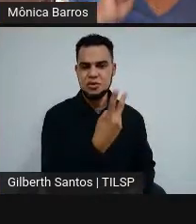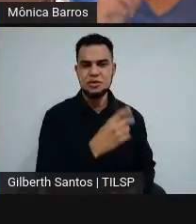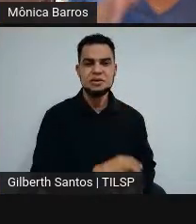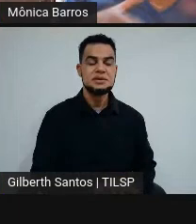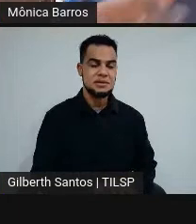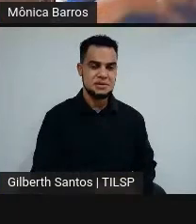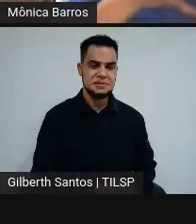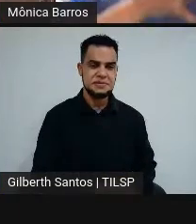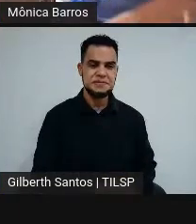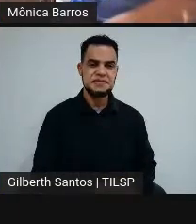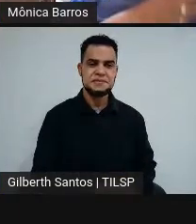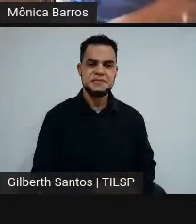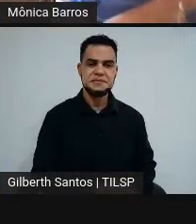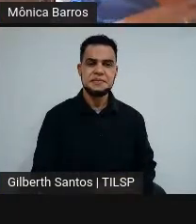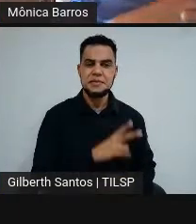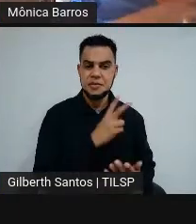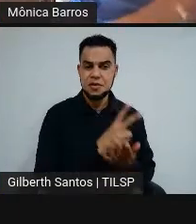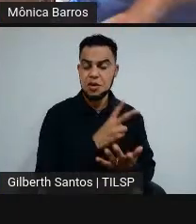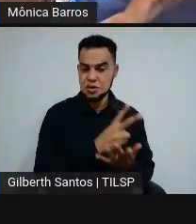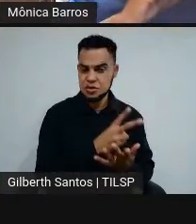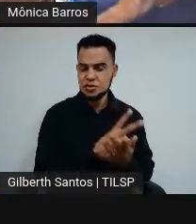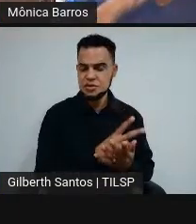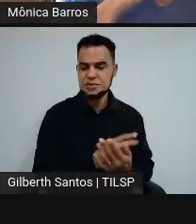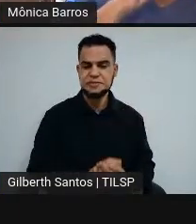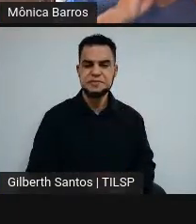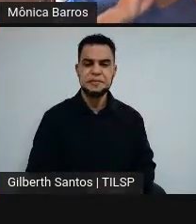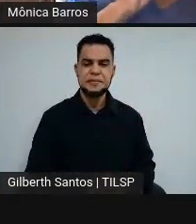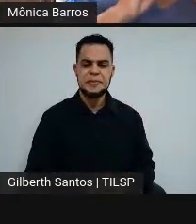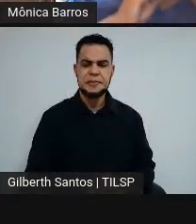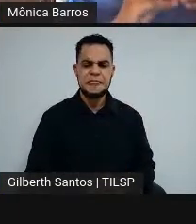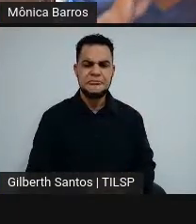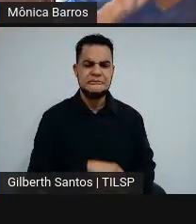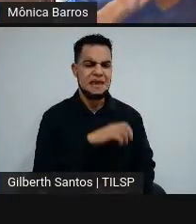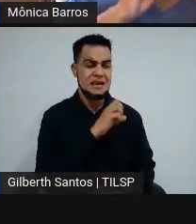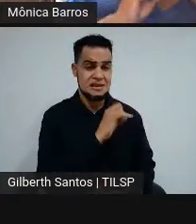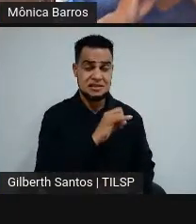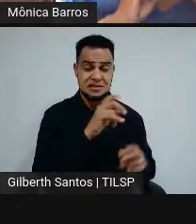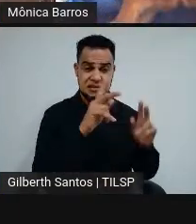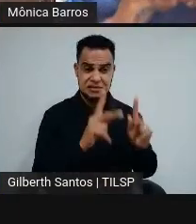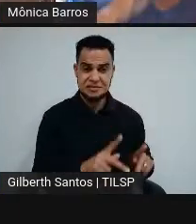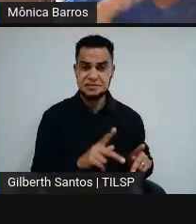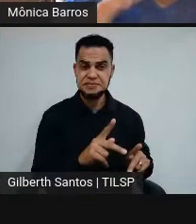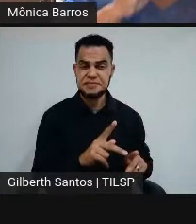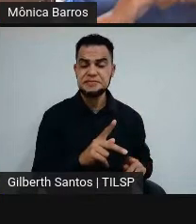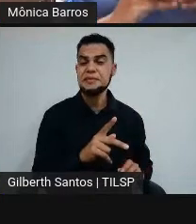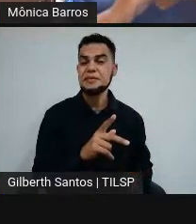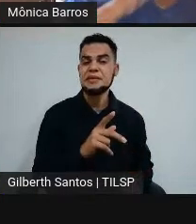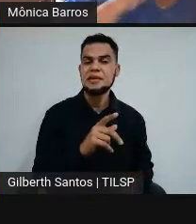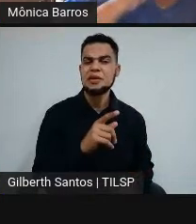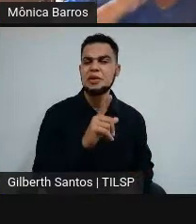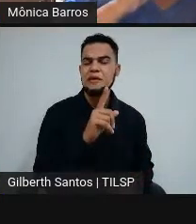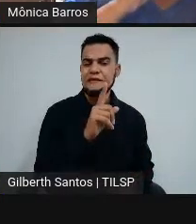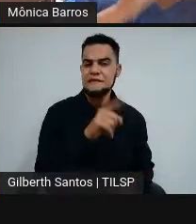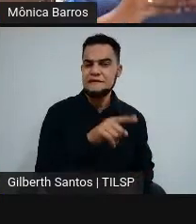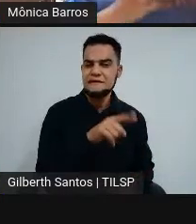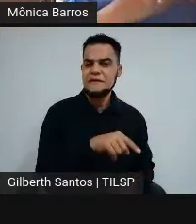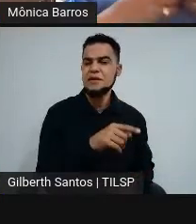Joia? Joia. Vamos continuar aqui com a baixa renda. Se essa pessoa de baixa renda tiver